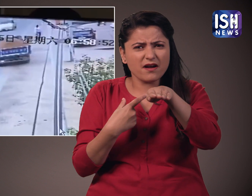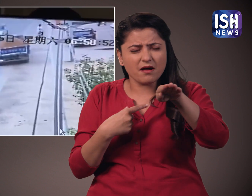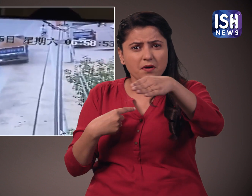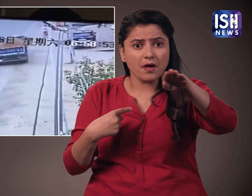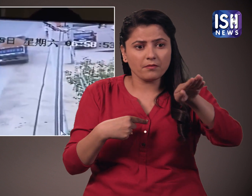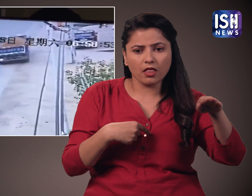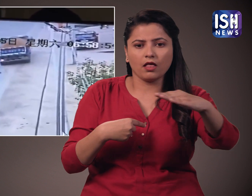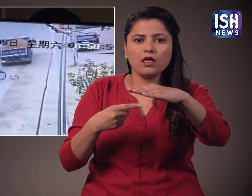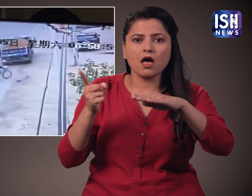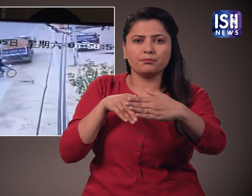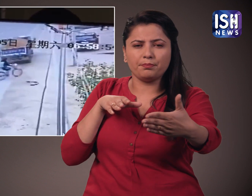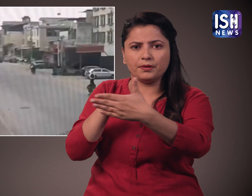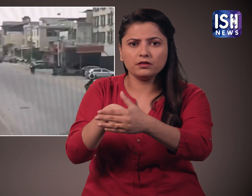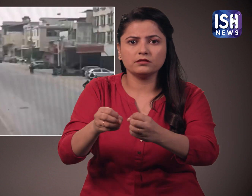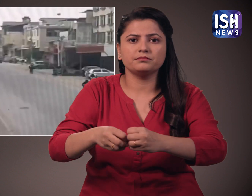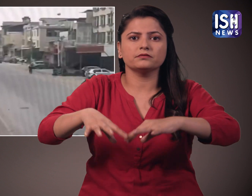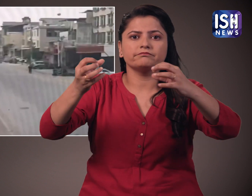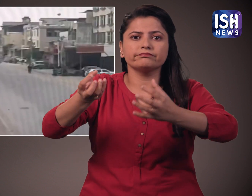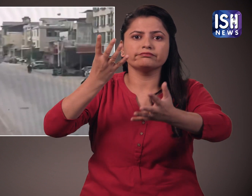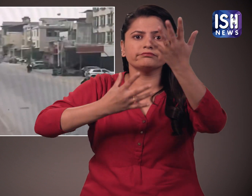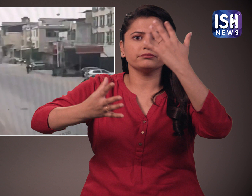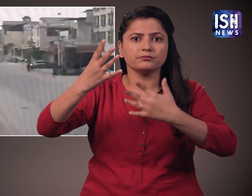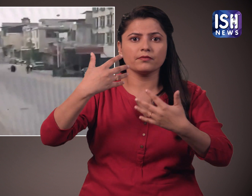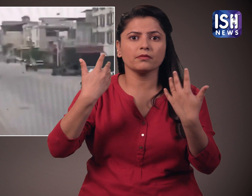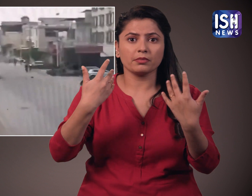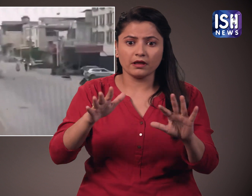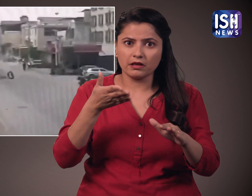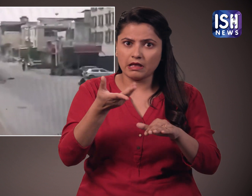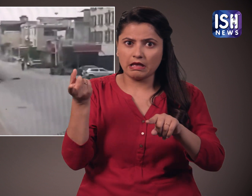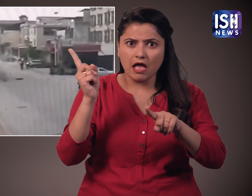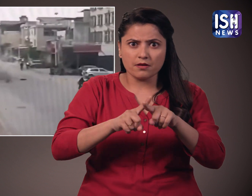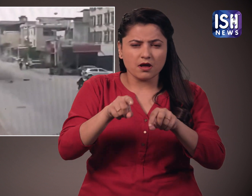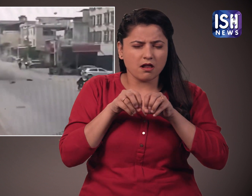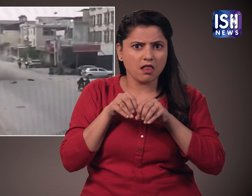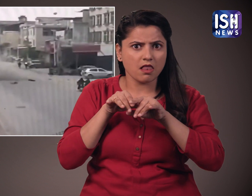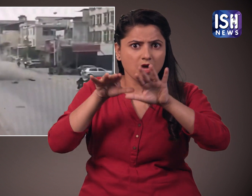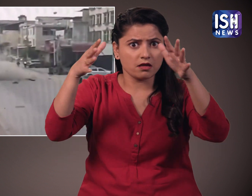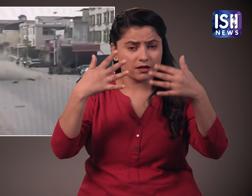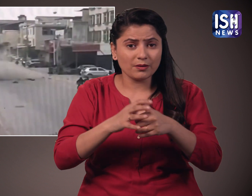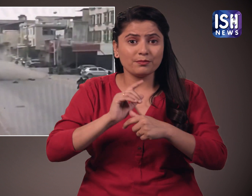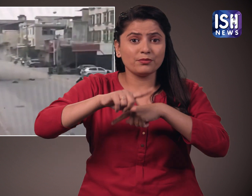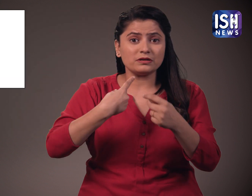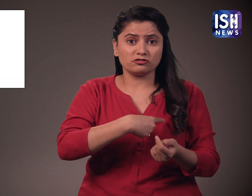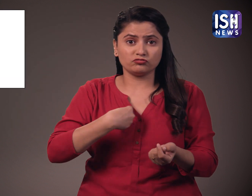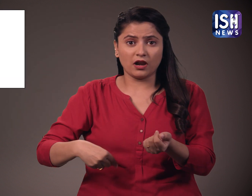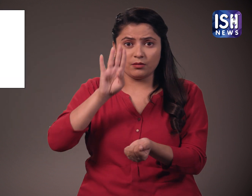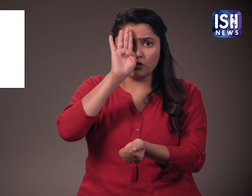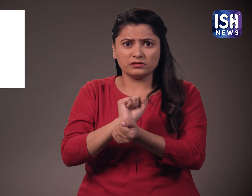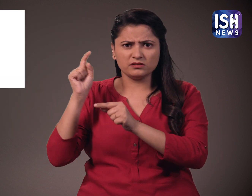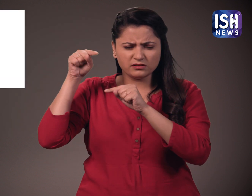सवार भी आ गए यह अंत में दुरगटना ग्रस्त होने के बाद रुकी यह घटना वाइरल हो गई पुलिस घटना स्तल पर जांच के